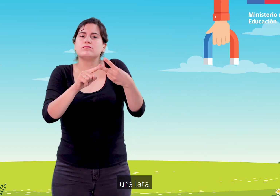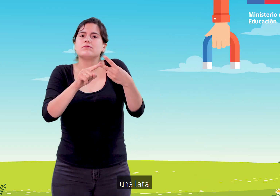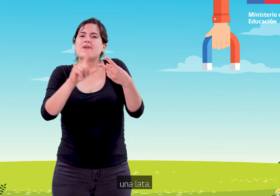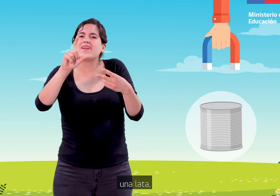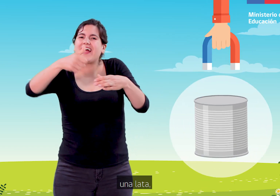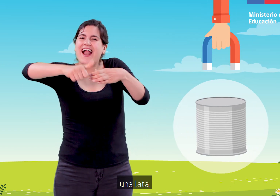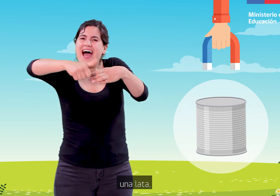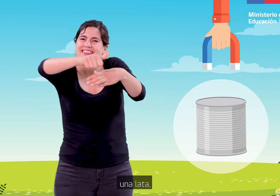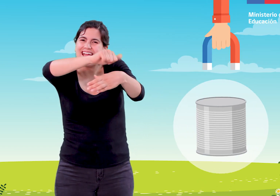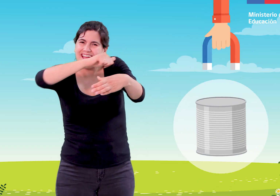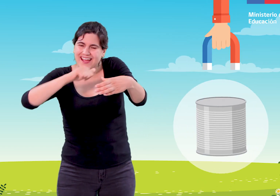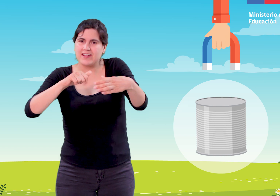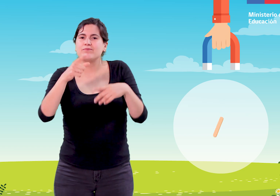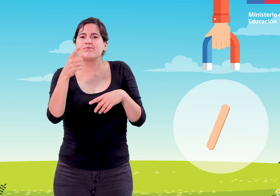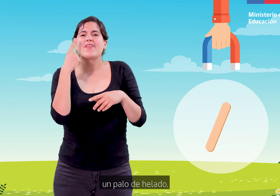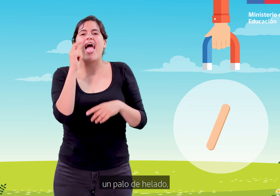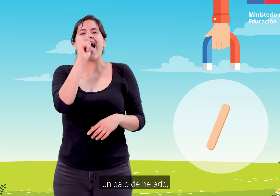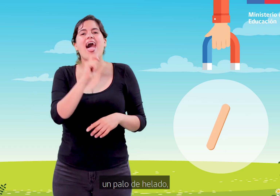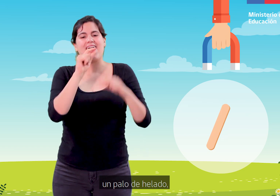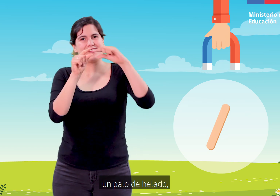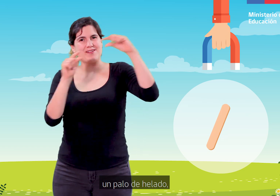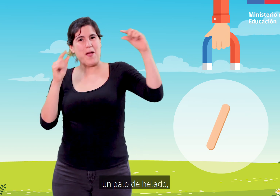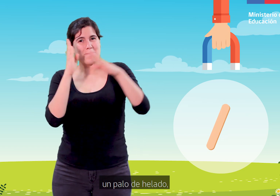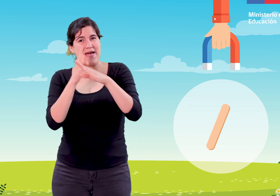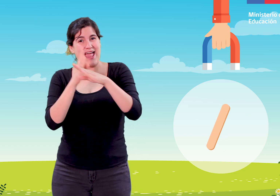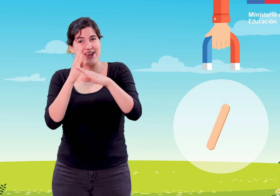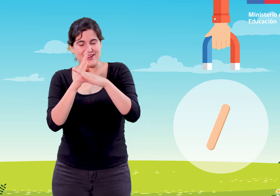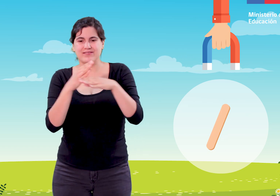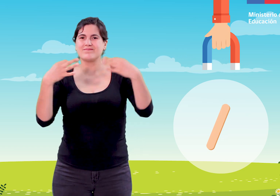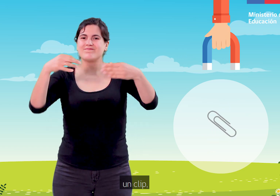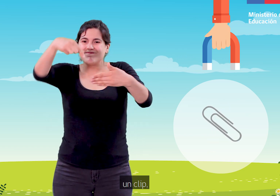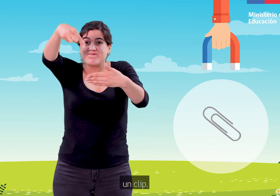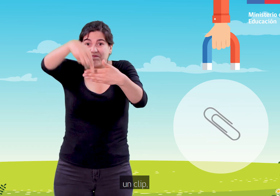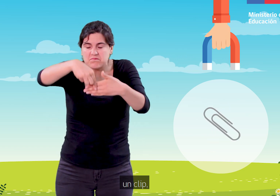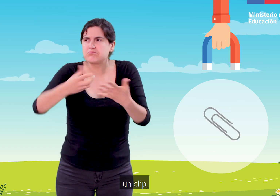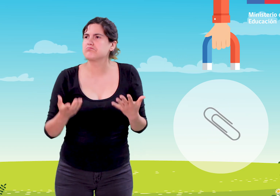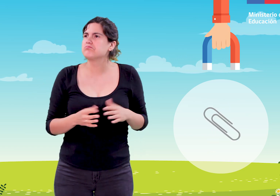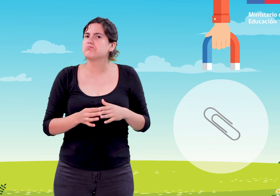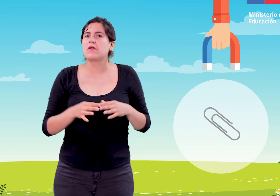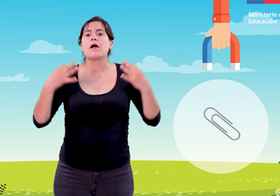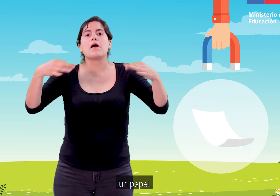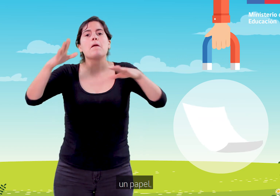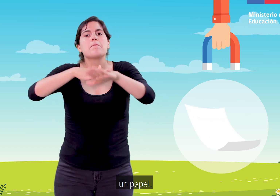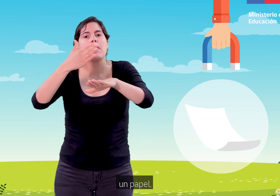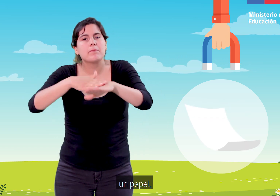una lata, un palo de helado, un clip, un papel,